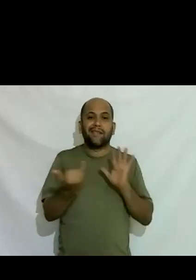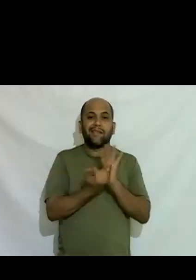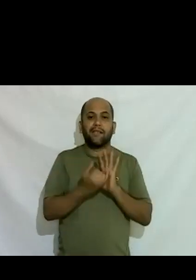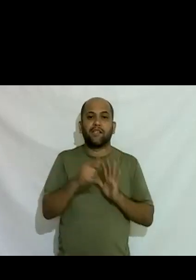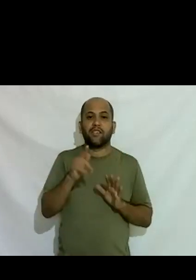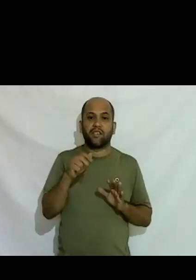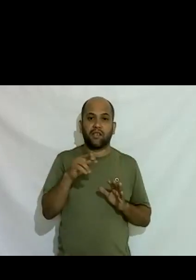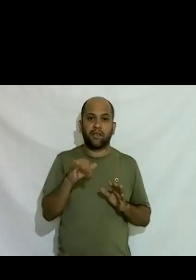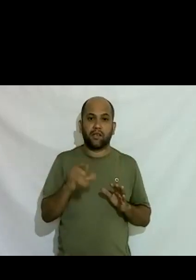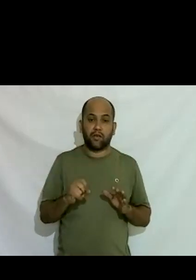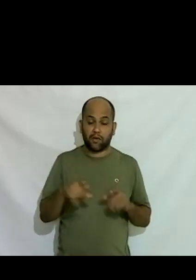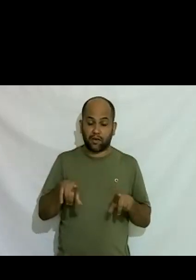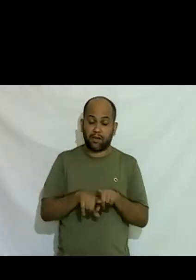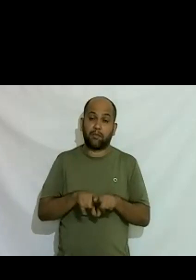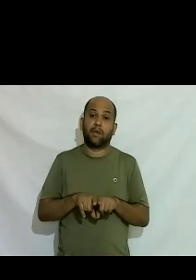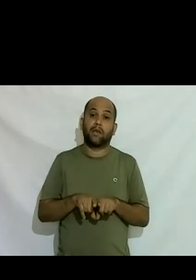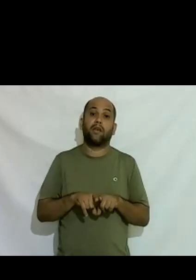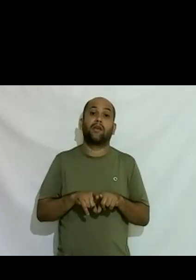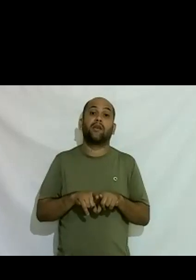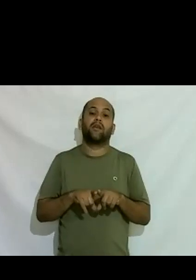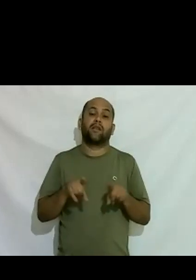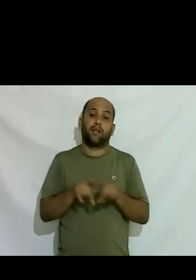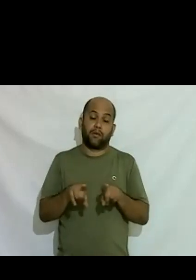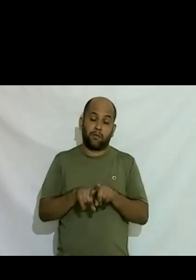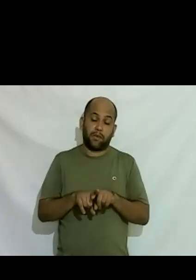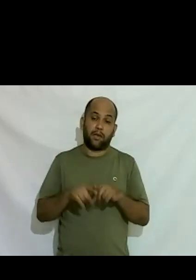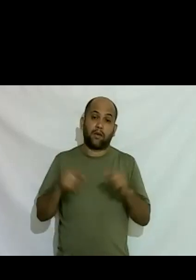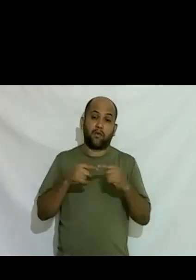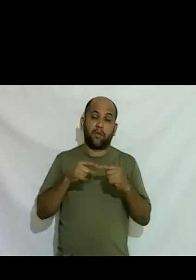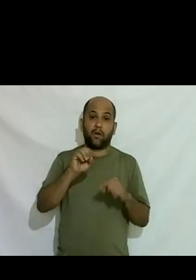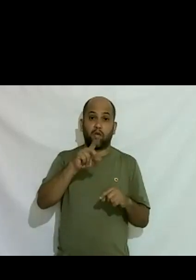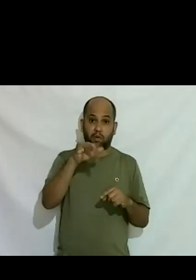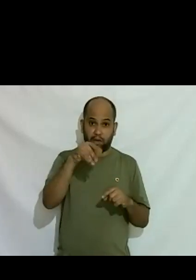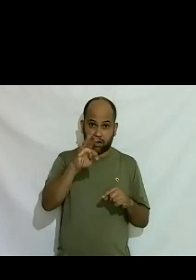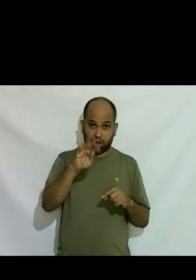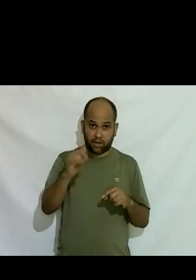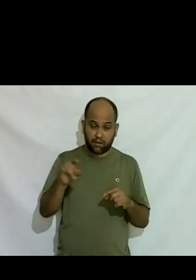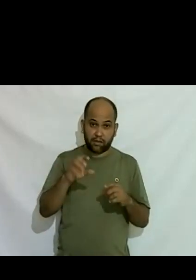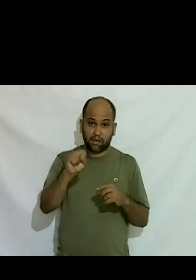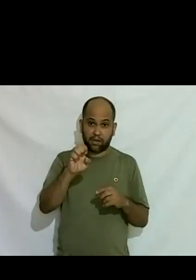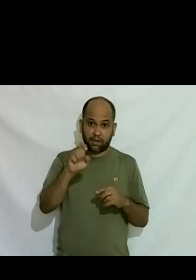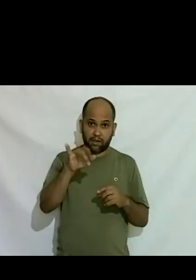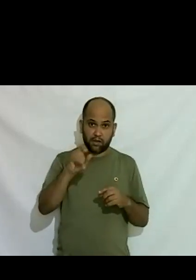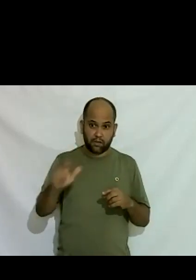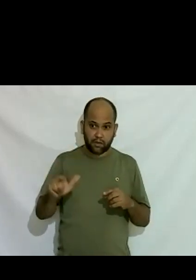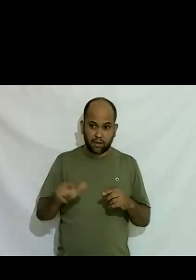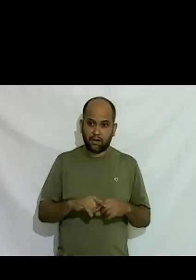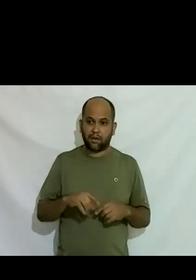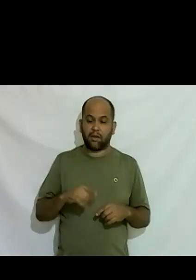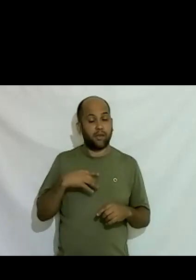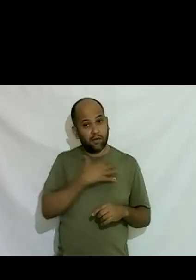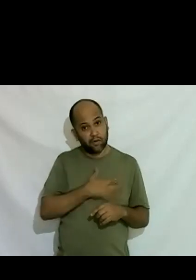tem a ver com a orientação sexual aquilo que te atrai né se você gosta de mulher você vai procurar alguém que você